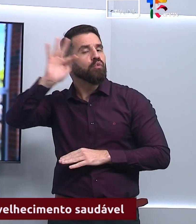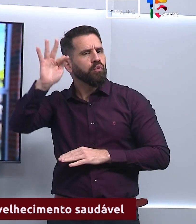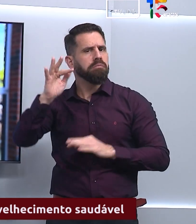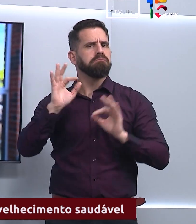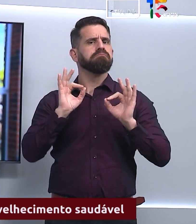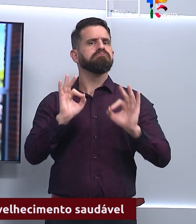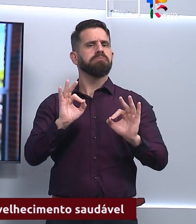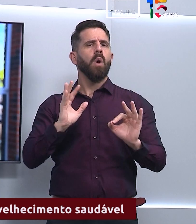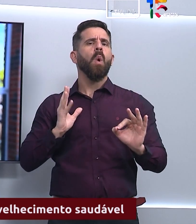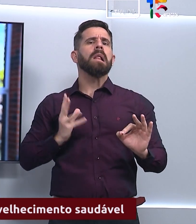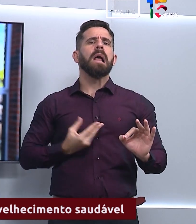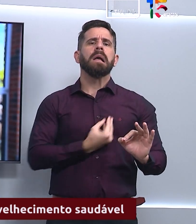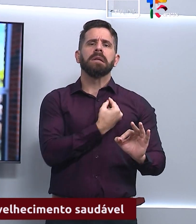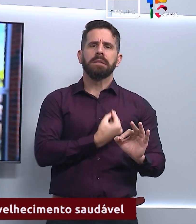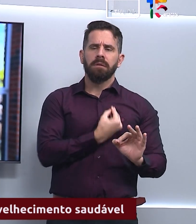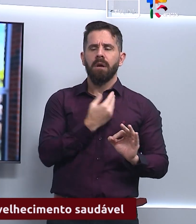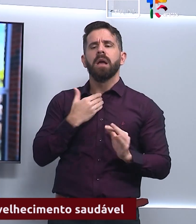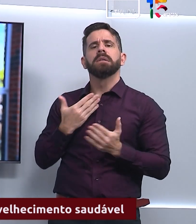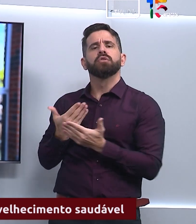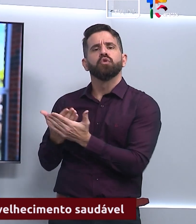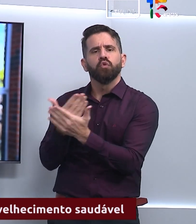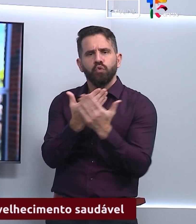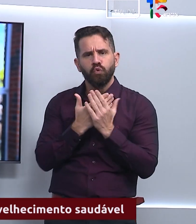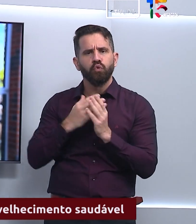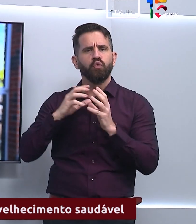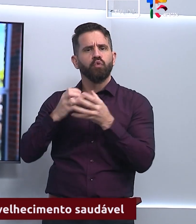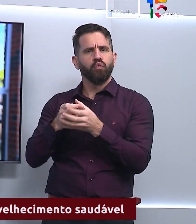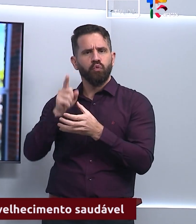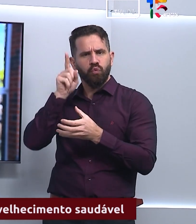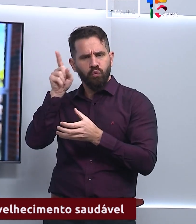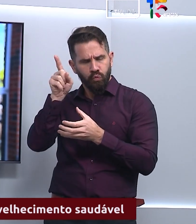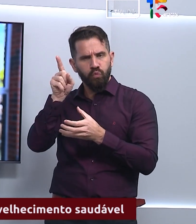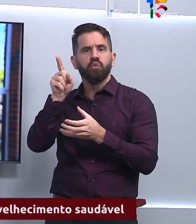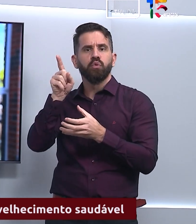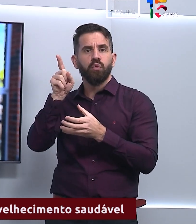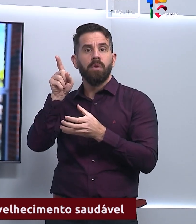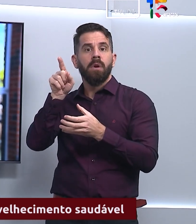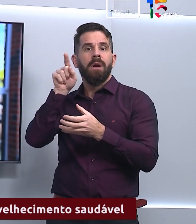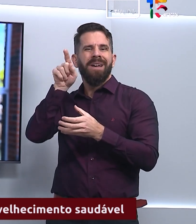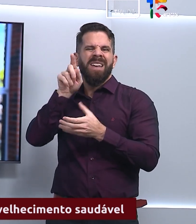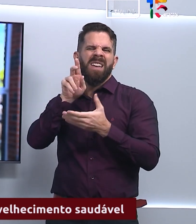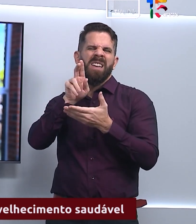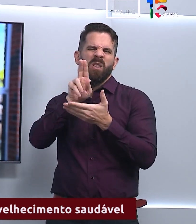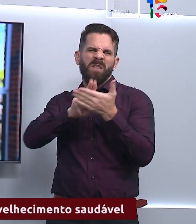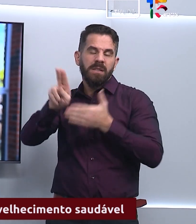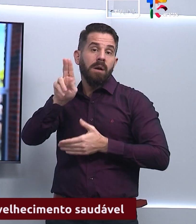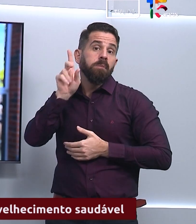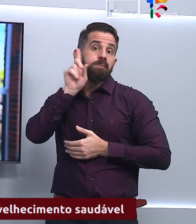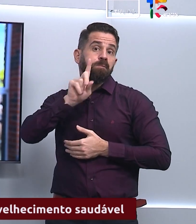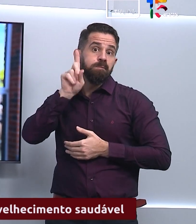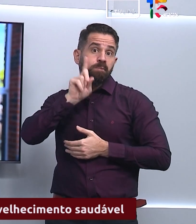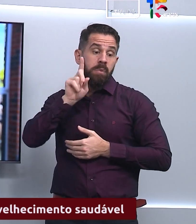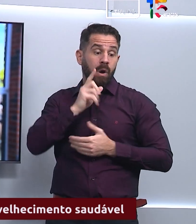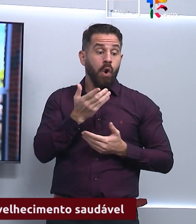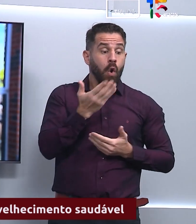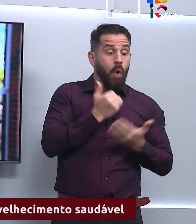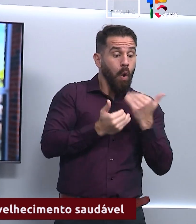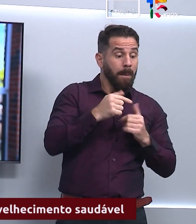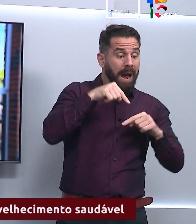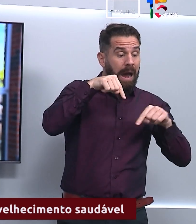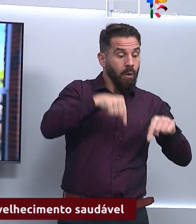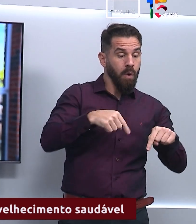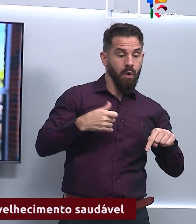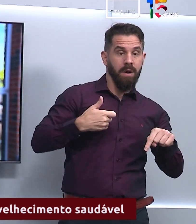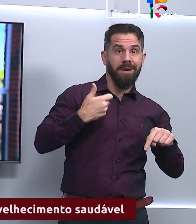uma pesquisa da Universidade de Harvard, o que você come por volta dos 40 anos terá resultado aos 70. Os